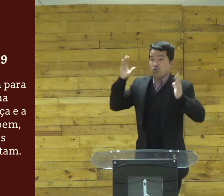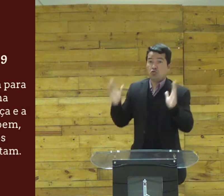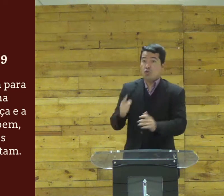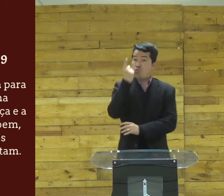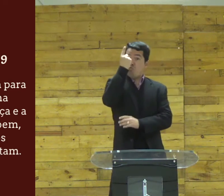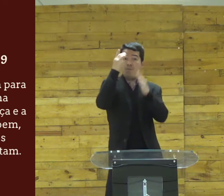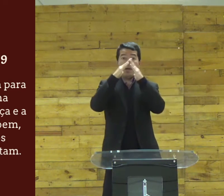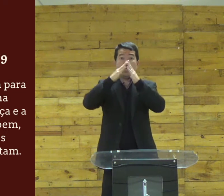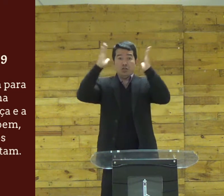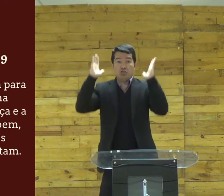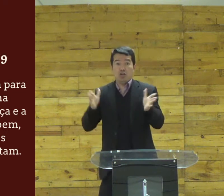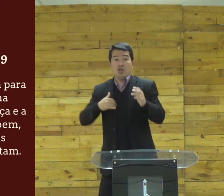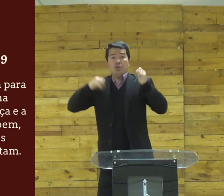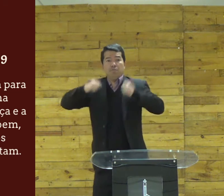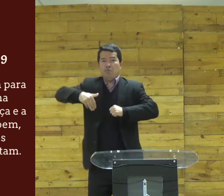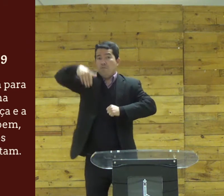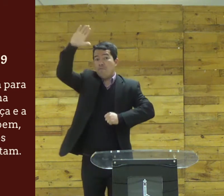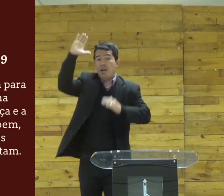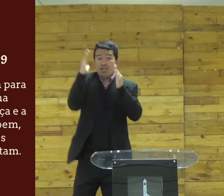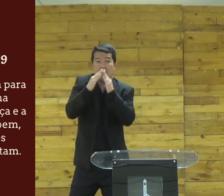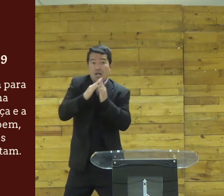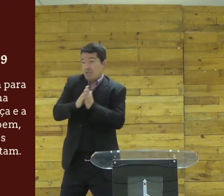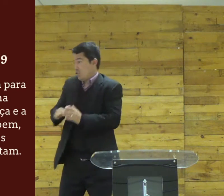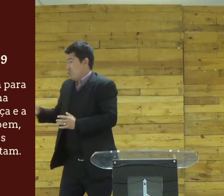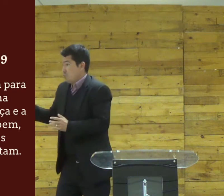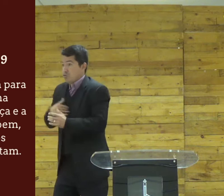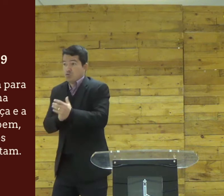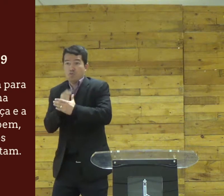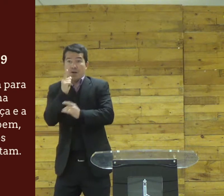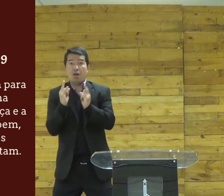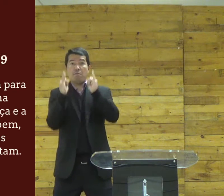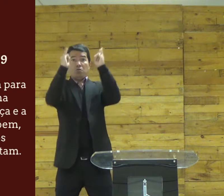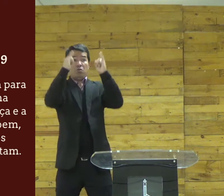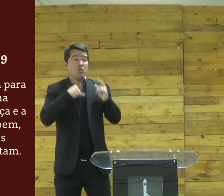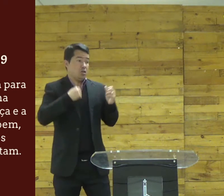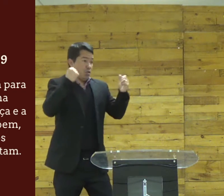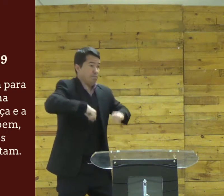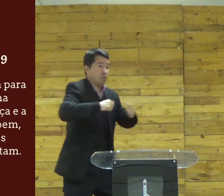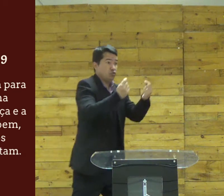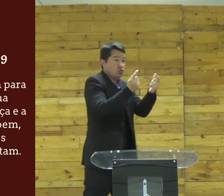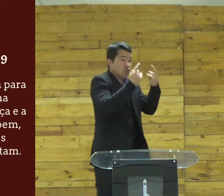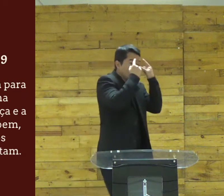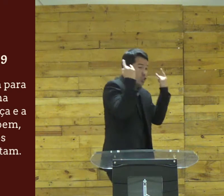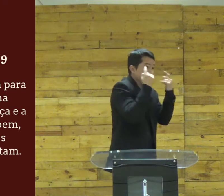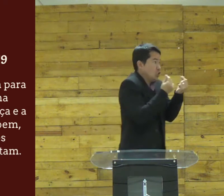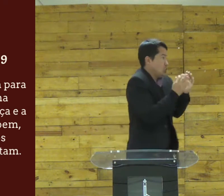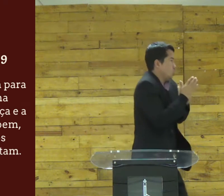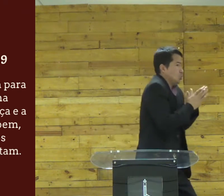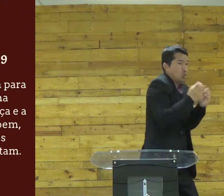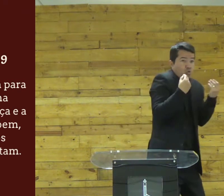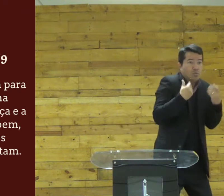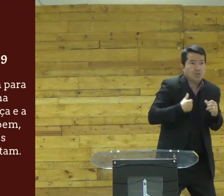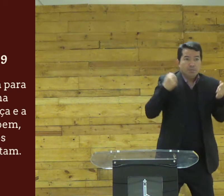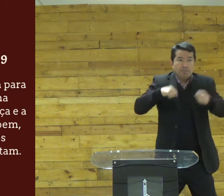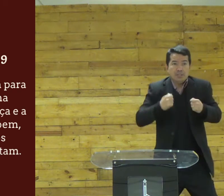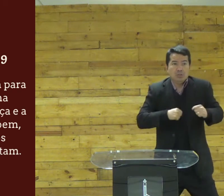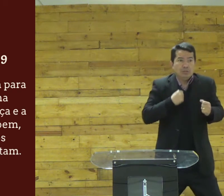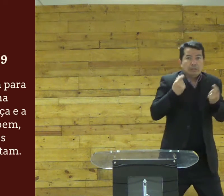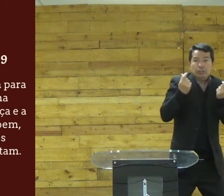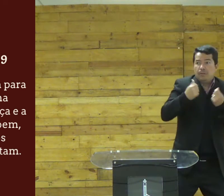e ó eu já tenho uma casa mas eu preciso de mais uma casa né eu preciso comprar um apartamento tem que ser uma coisa diferente tem que mudar eu preciso de dinheiro pra isso pra